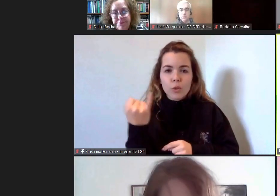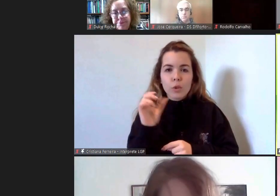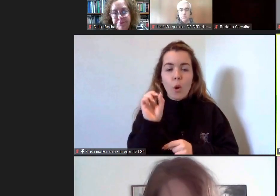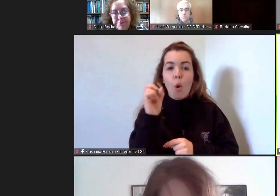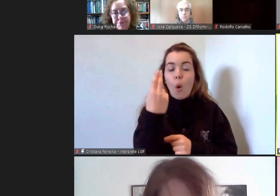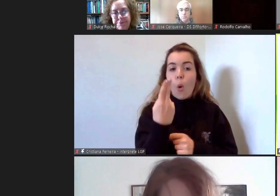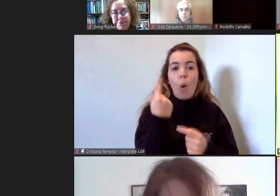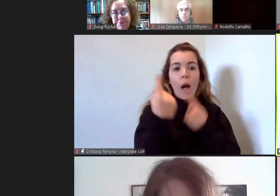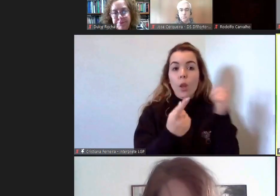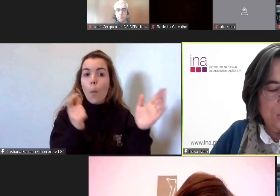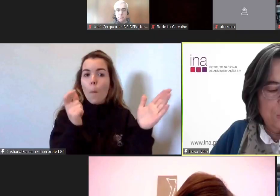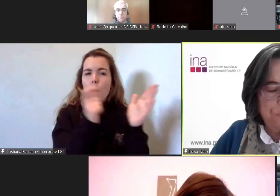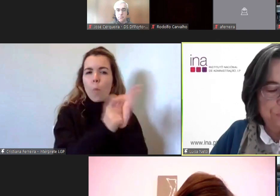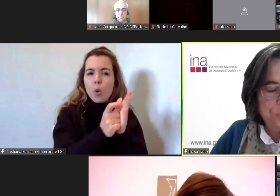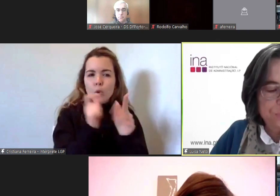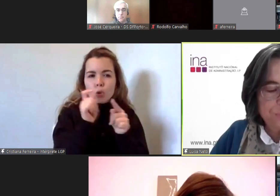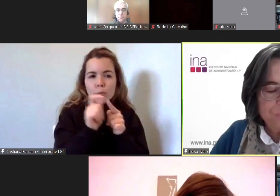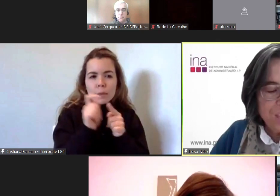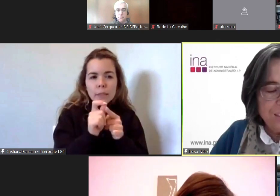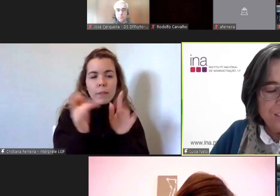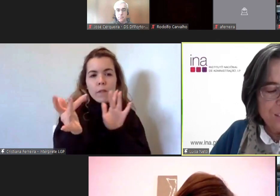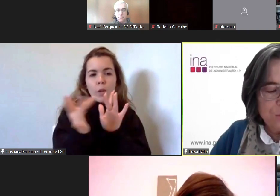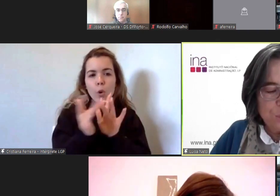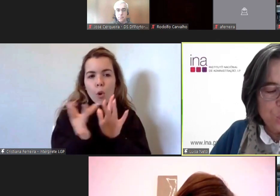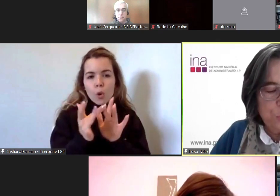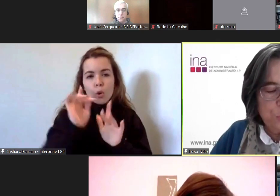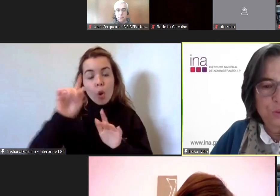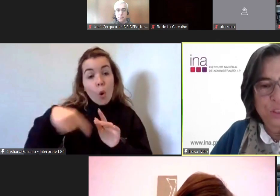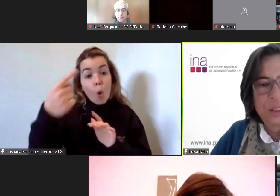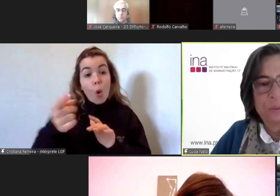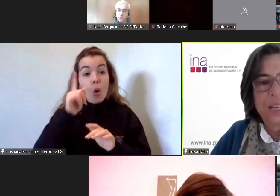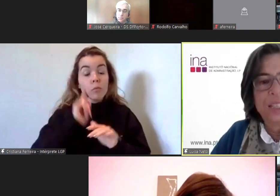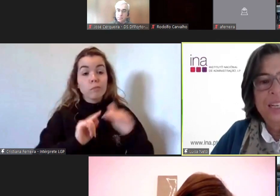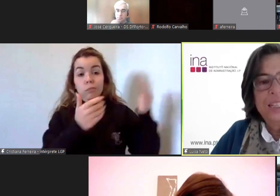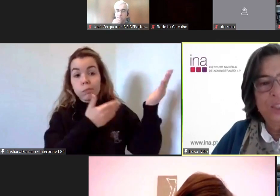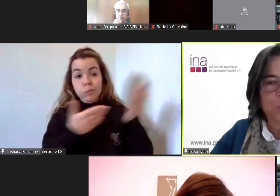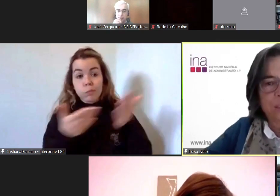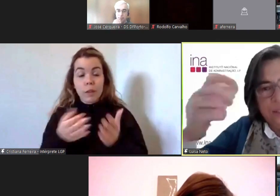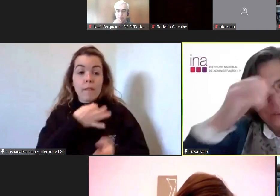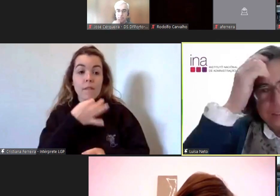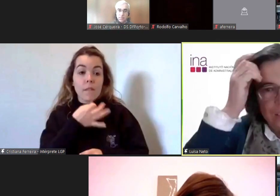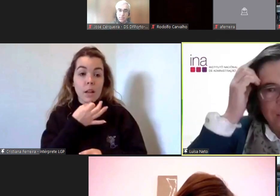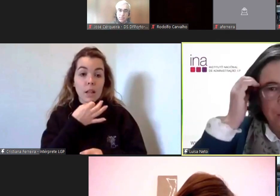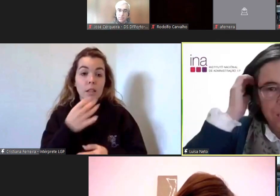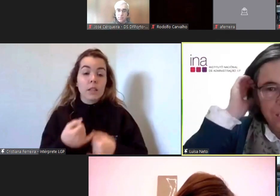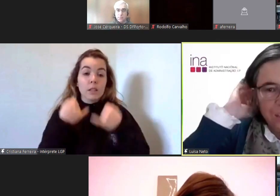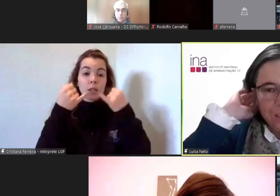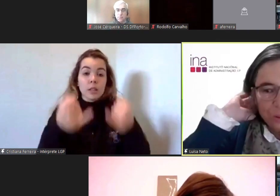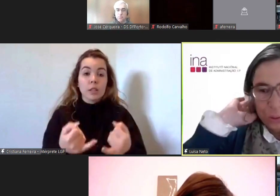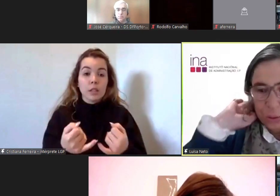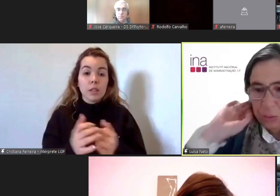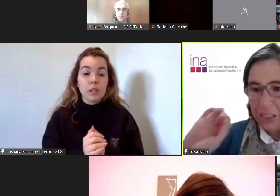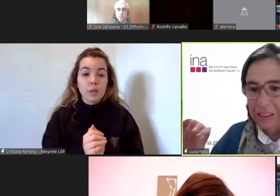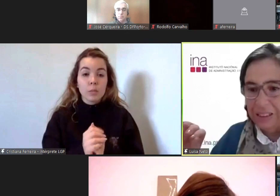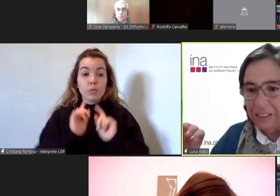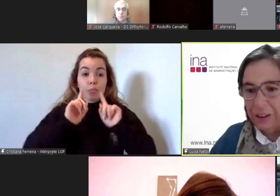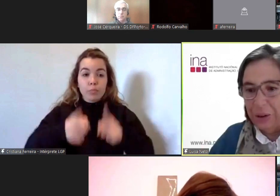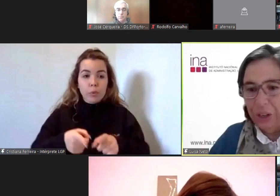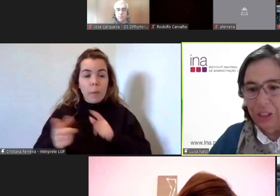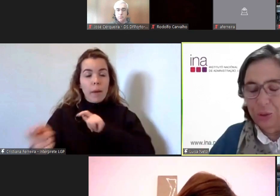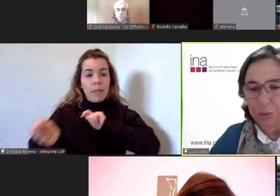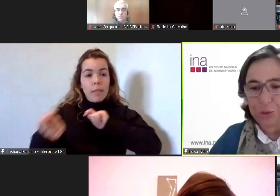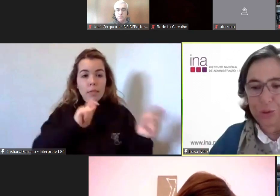aqui das outras das outras exposições também e depois então a seguir abriria o debate